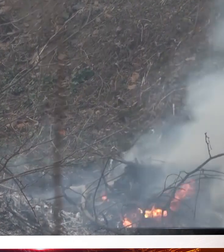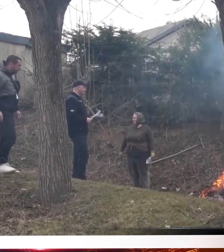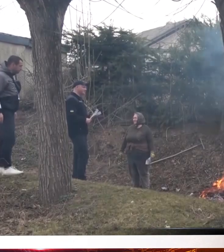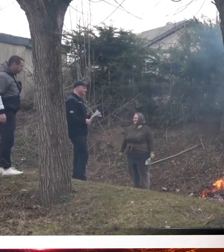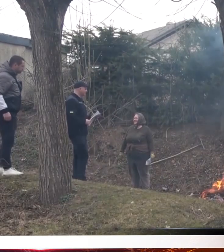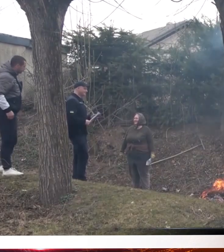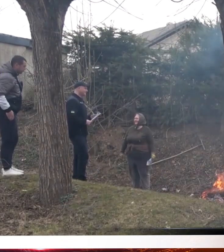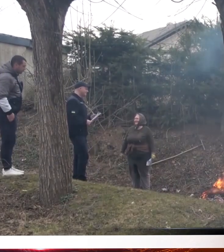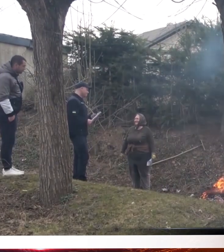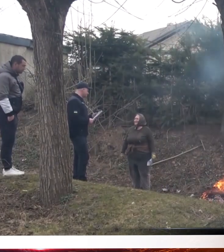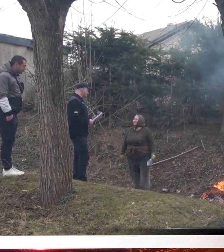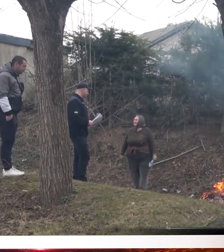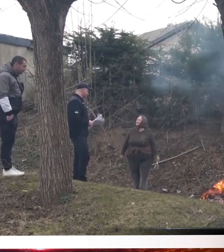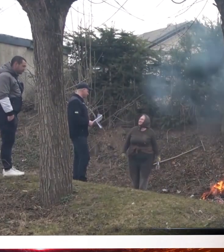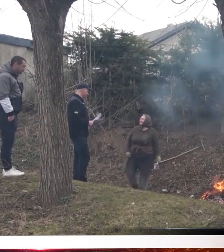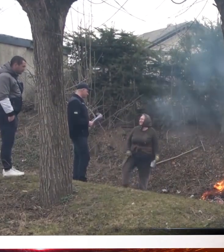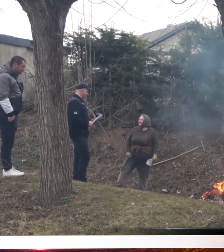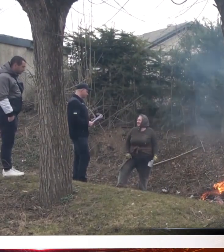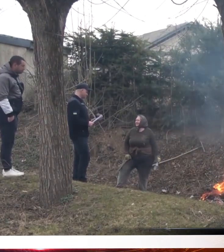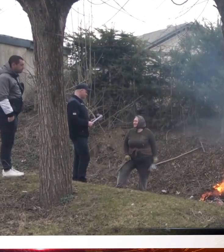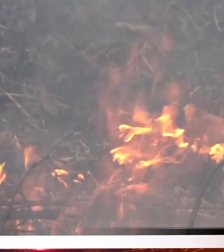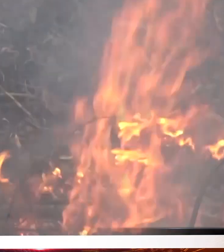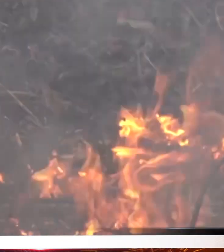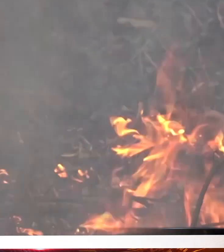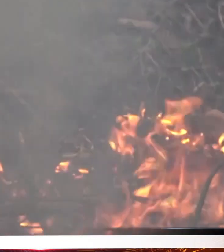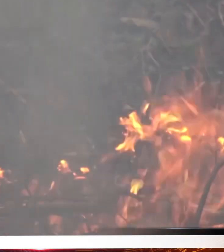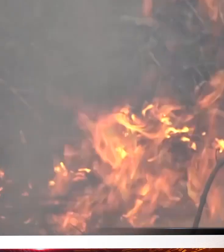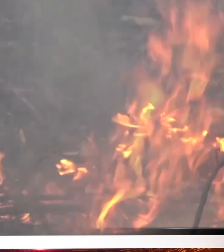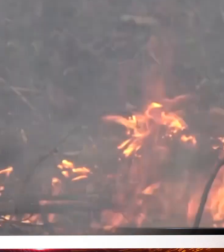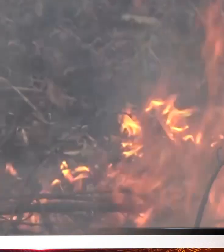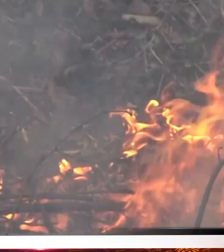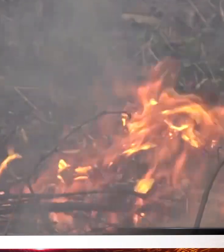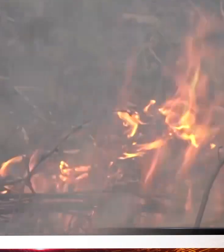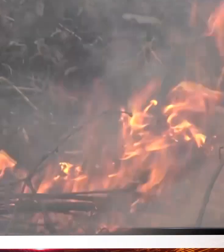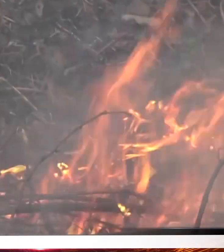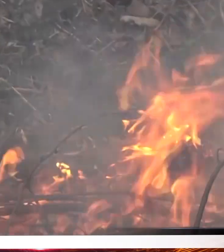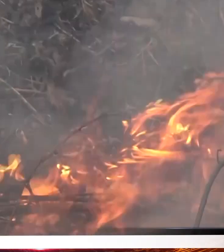кажуть рятувальники. Адже через палювання сухостою страждає екосистема, самі люди і їхні обістя.